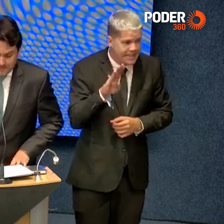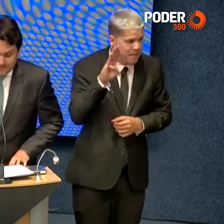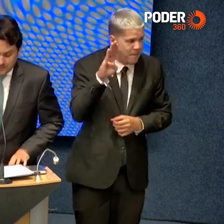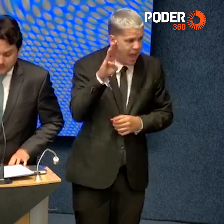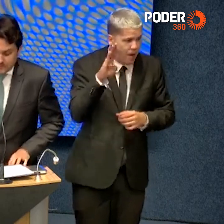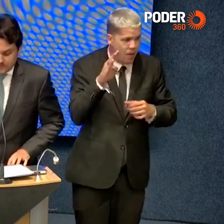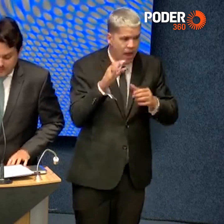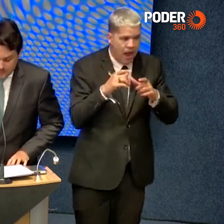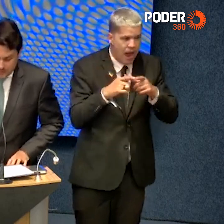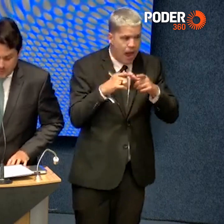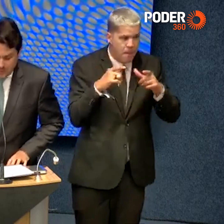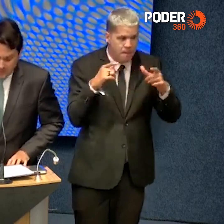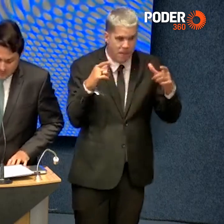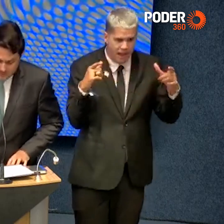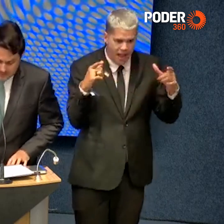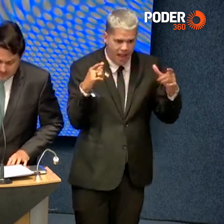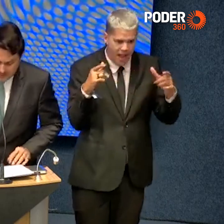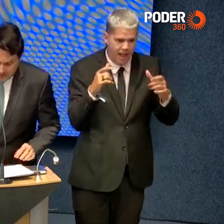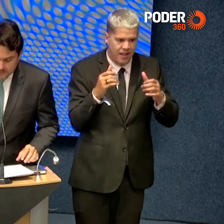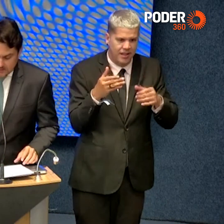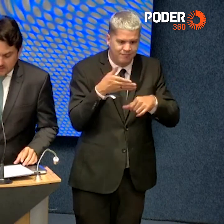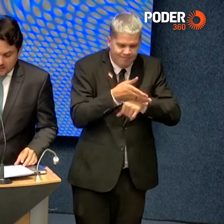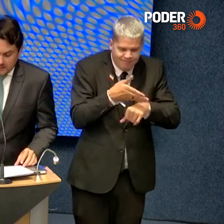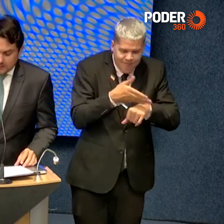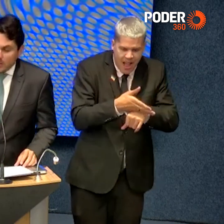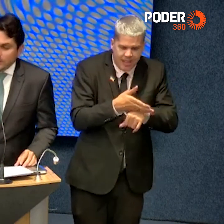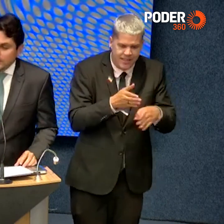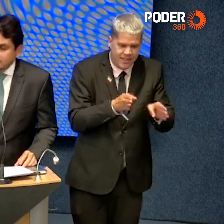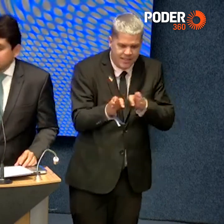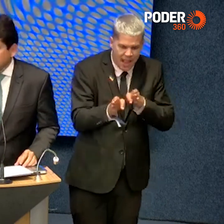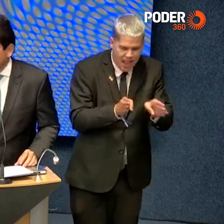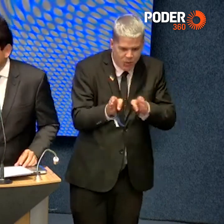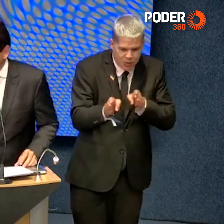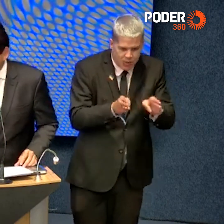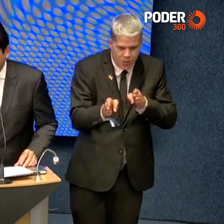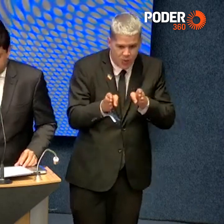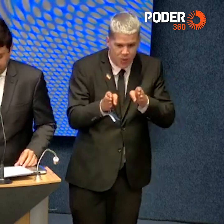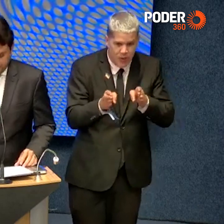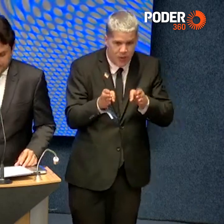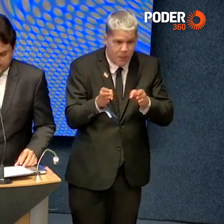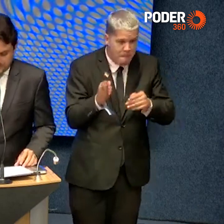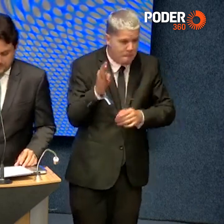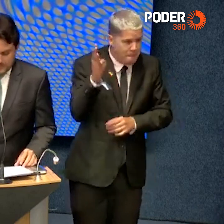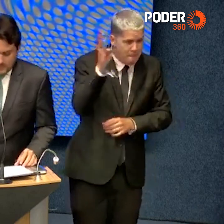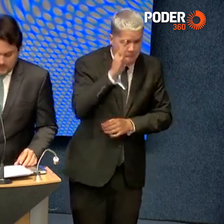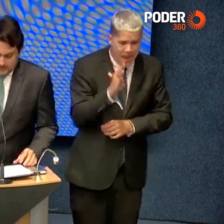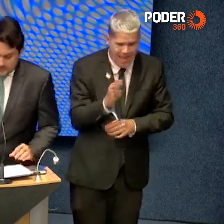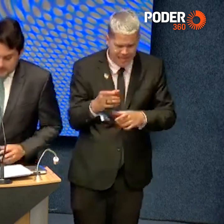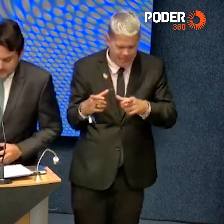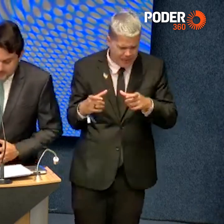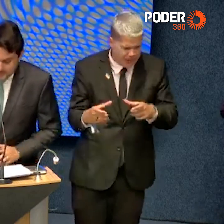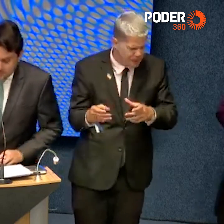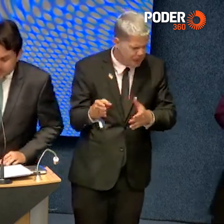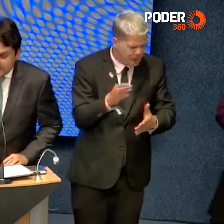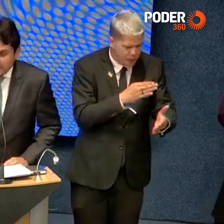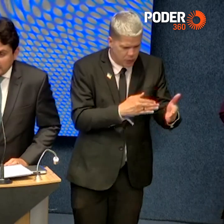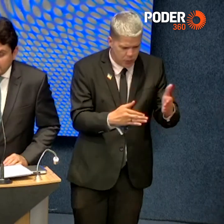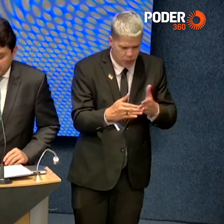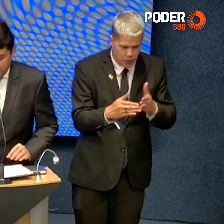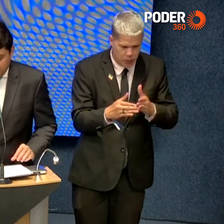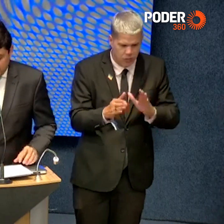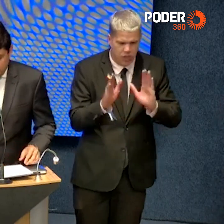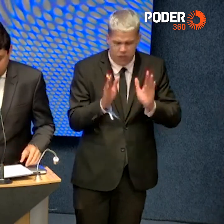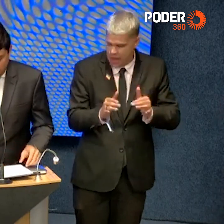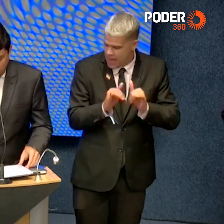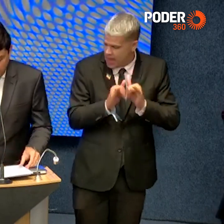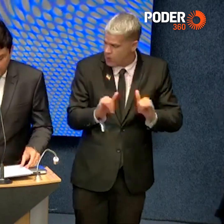da expansão do acesso às facilidades e do alcance territorial. Decidida e anunciada